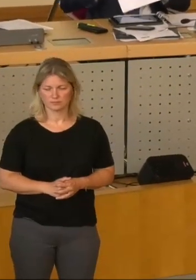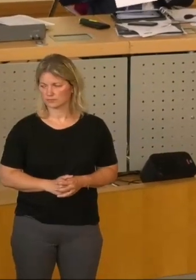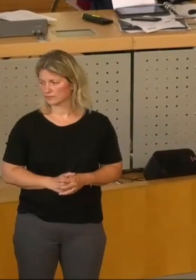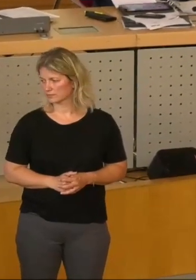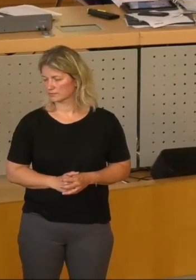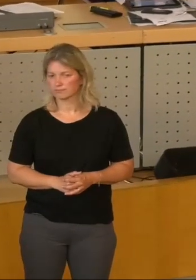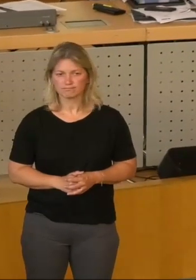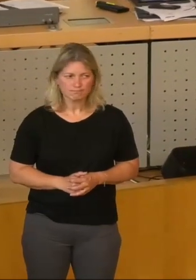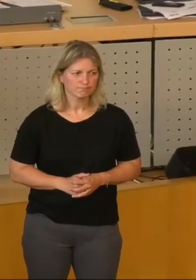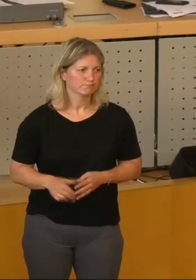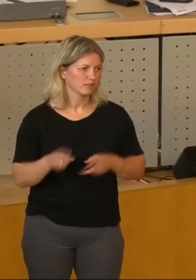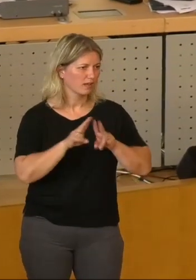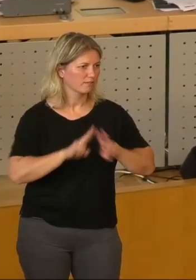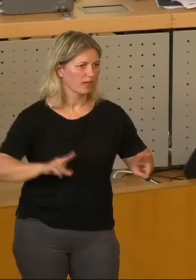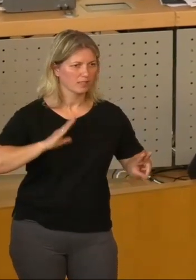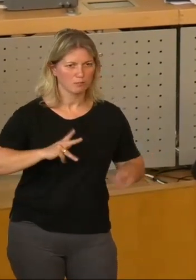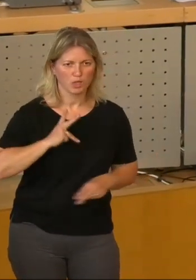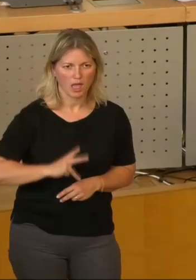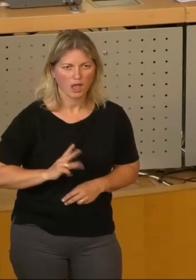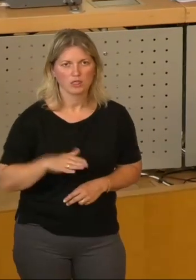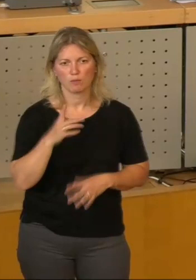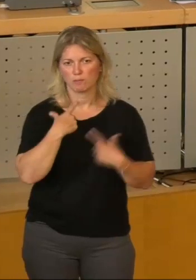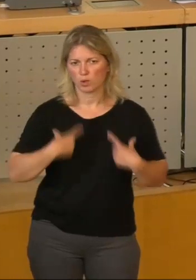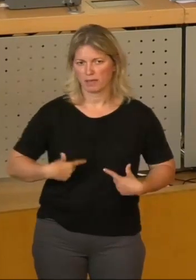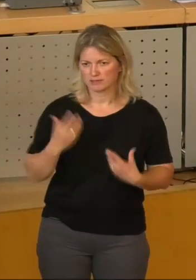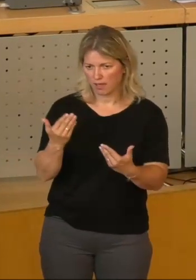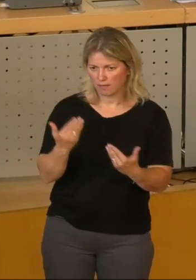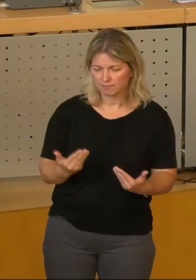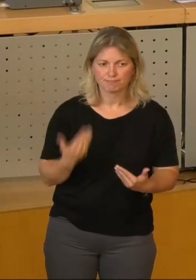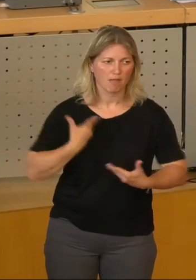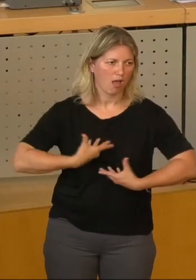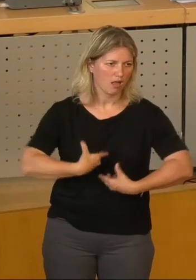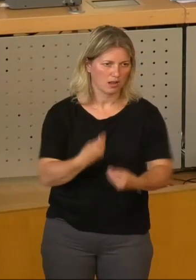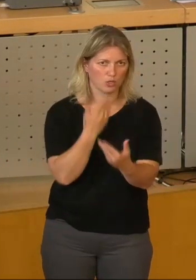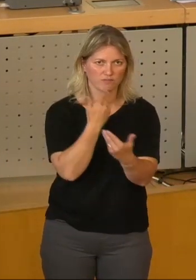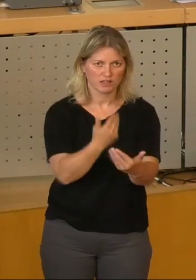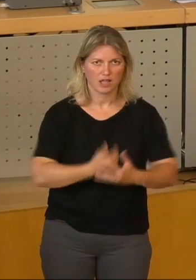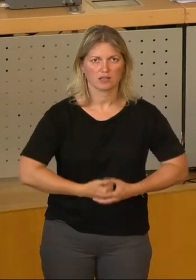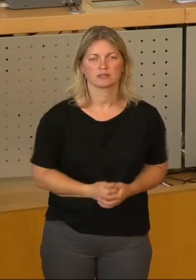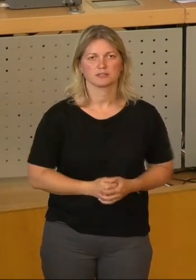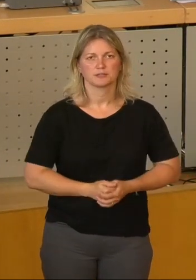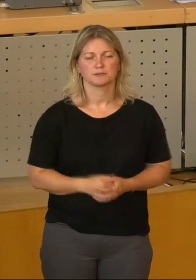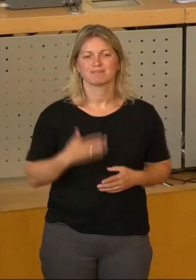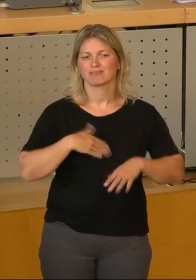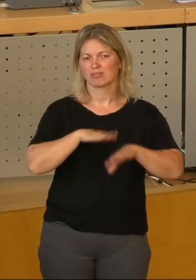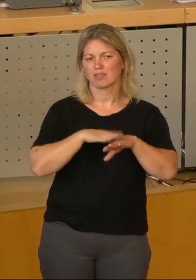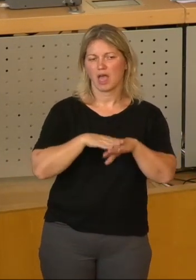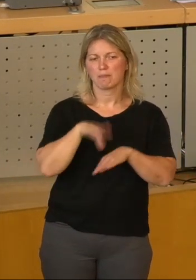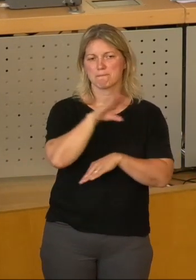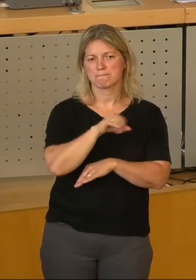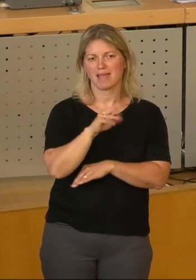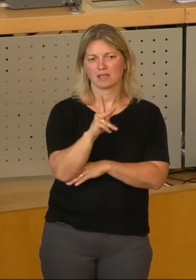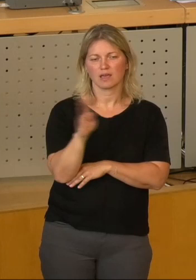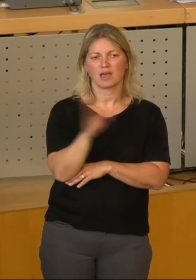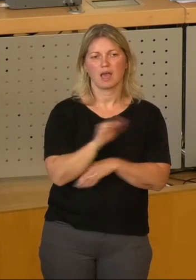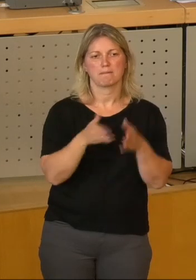Ja, sehr geehrte Damen und Herren, sehr geehrter Herr Oberbürgermeister, ich bedanke mich zunächst für die Einladung. Mein Name ist Mike Breitfeld und ich bin ein